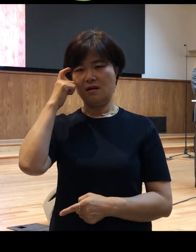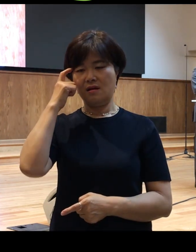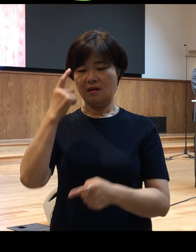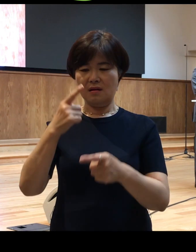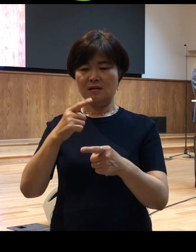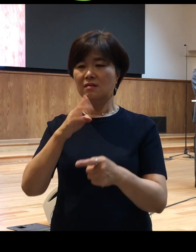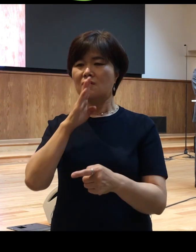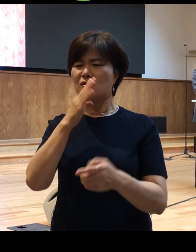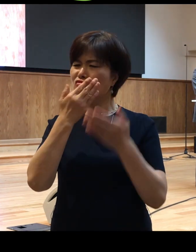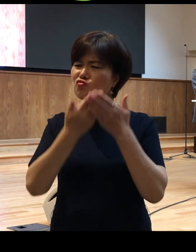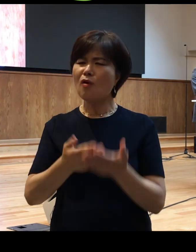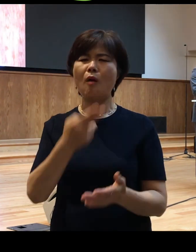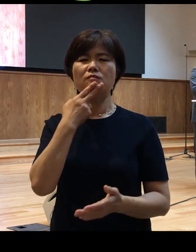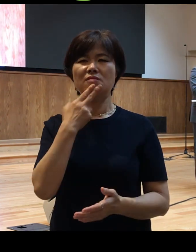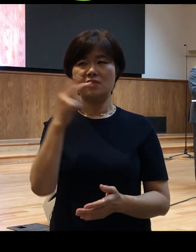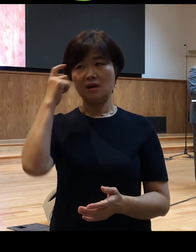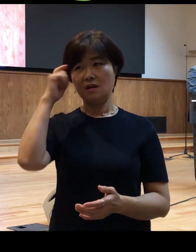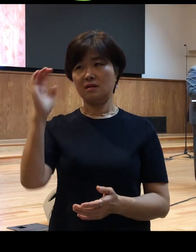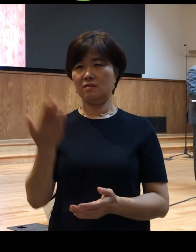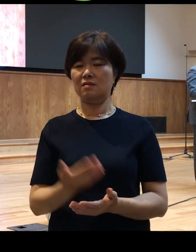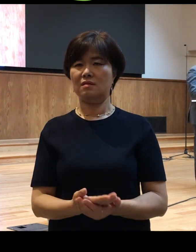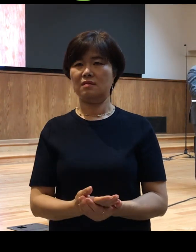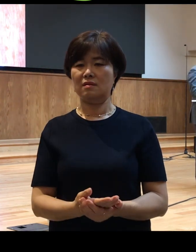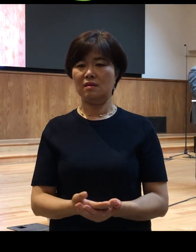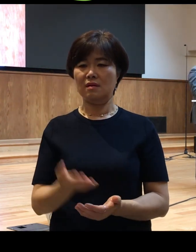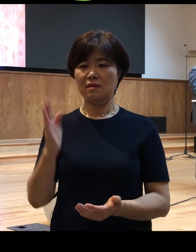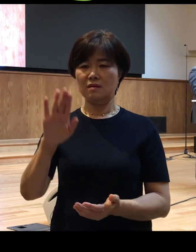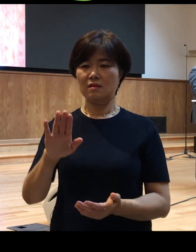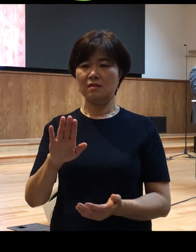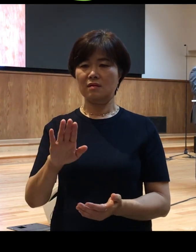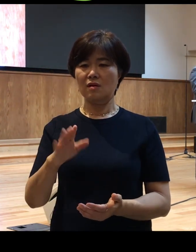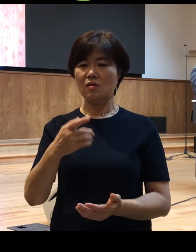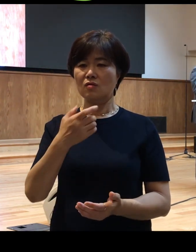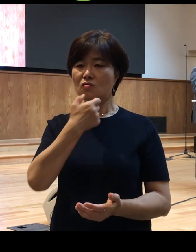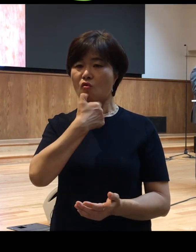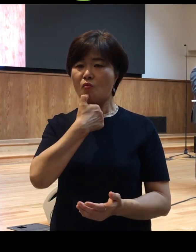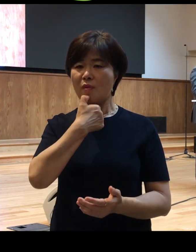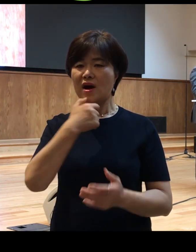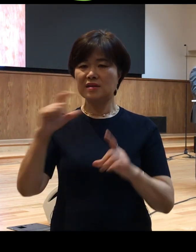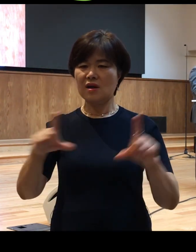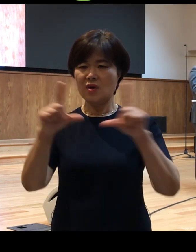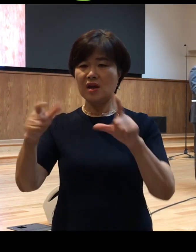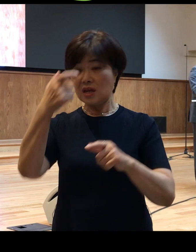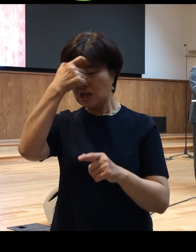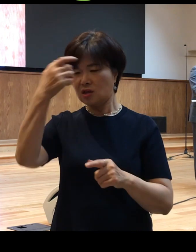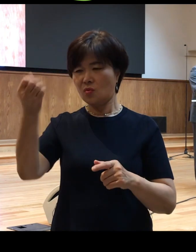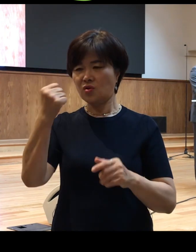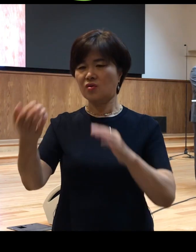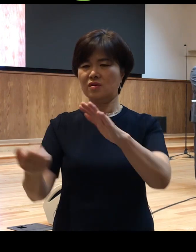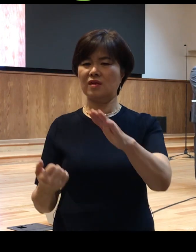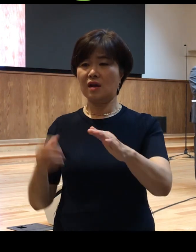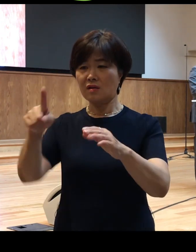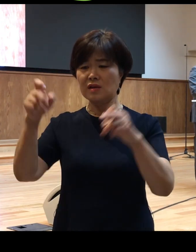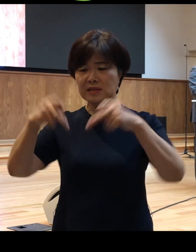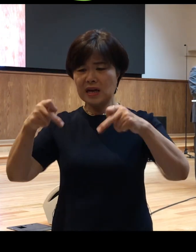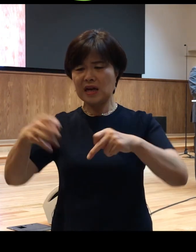그래서 로마 사회에 기독교가 영향을 끼치기 이전에 그런 장애를 가지고 태어난 아기들을